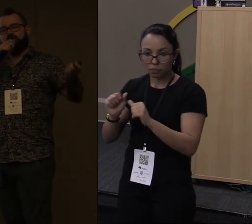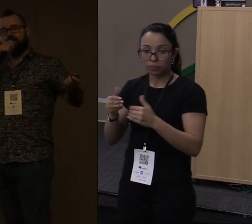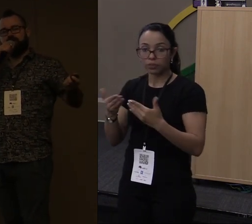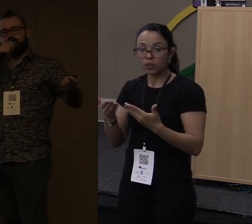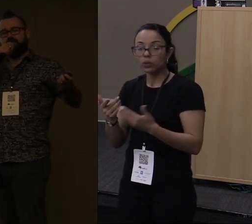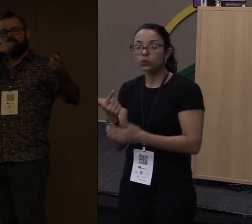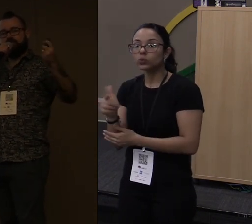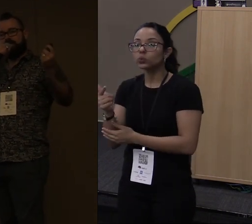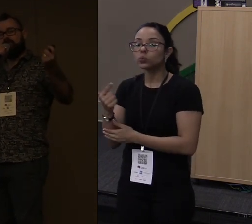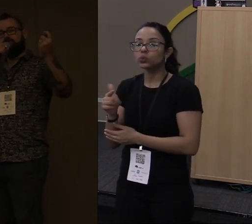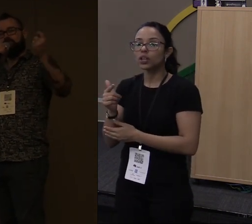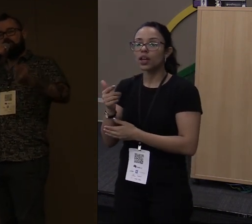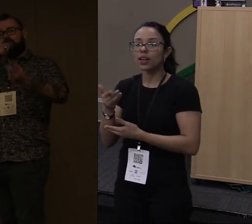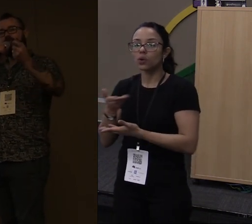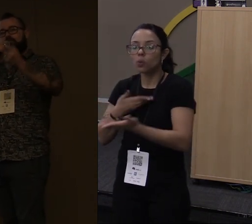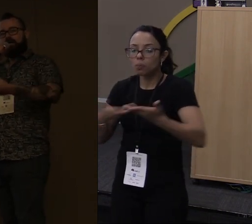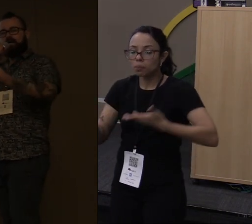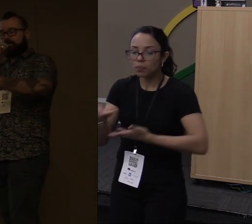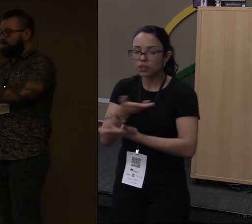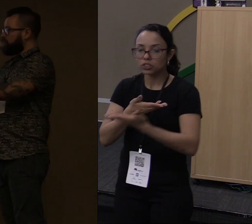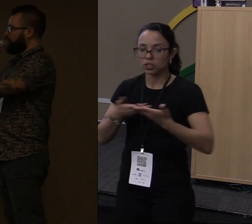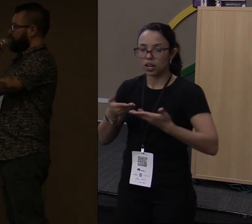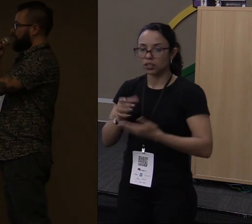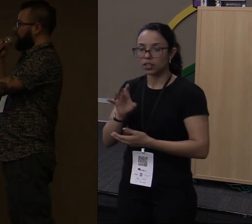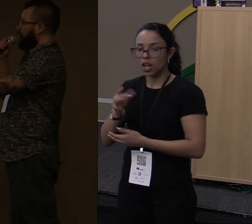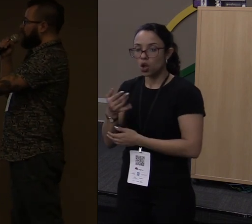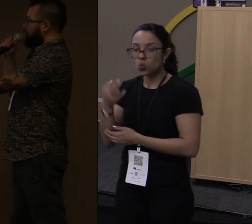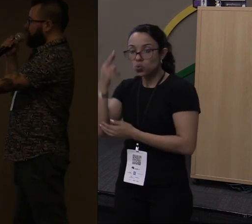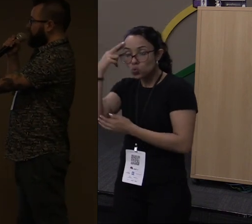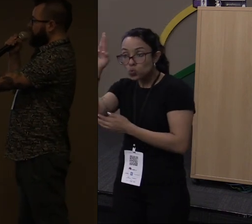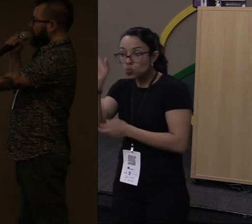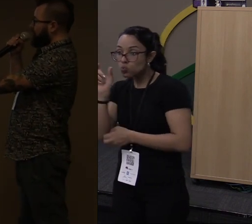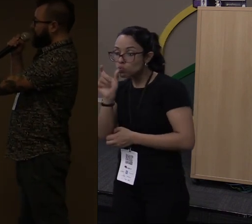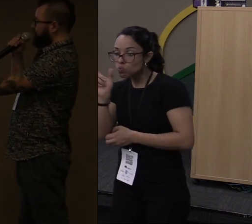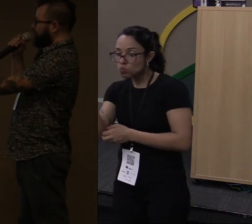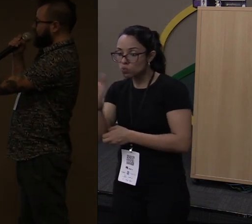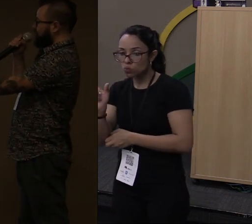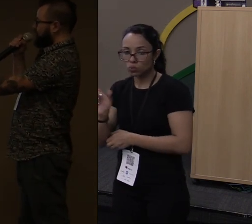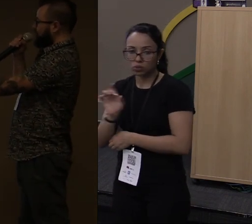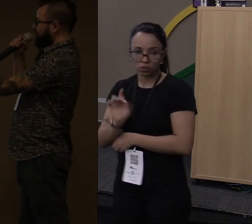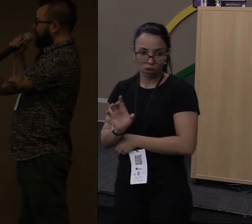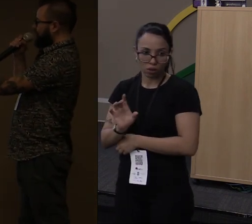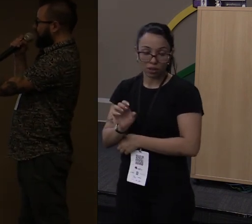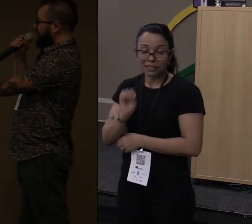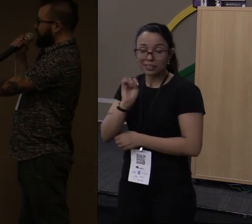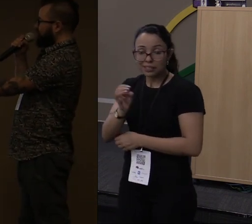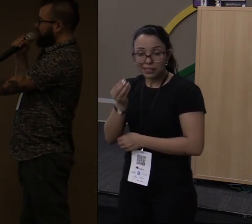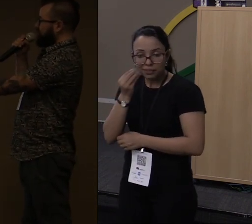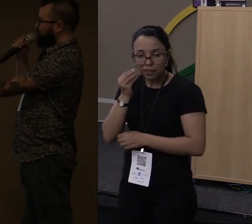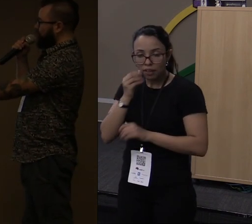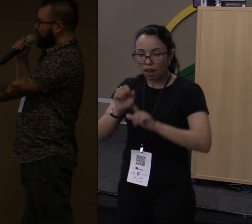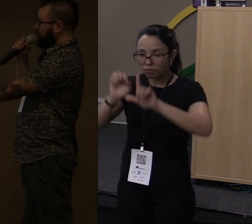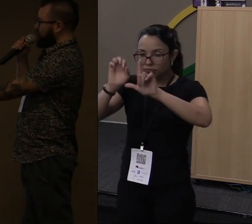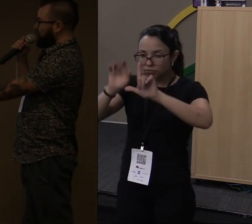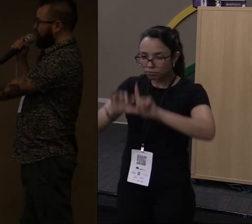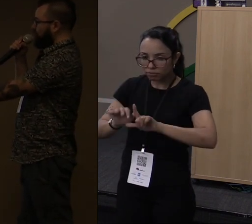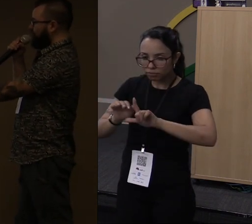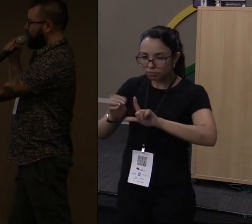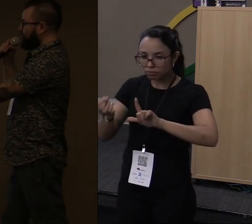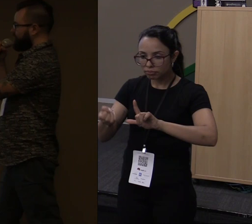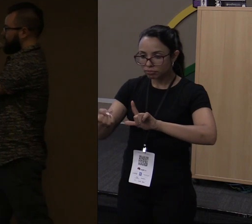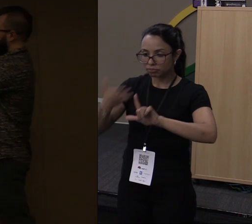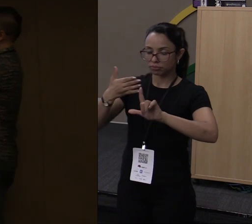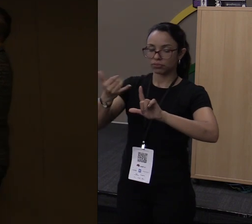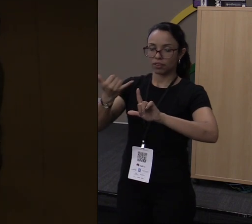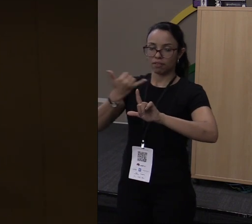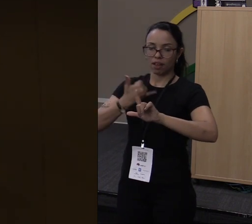referência compartilhada em Rust. É apenas um dono para cada tipo. Se eu tentar rodar esse código aqui, ele vai dizer que não pode, porque eu